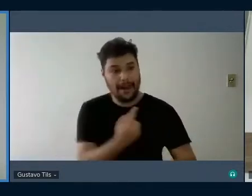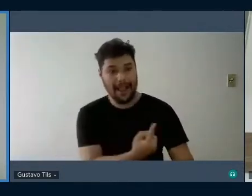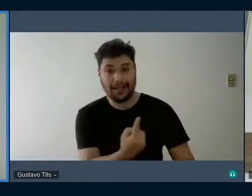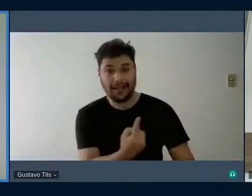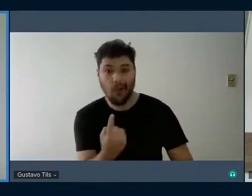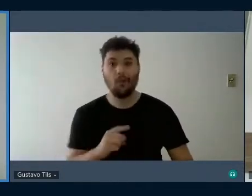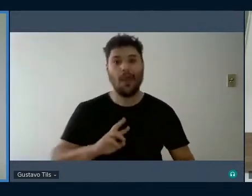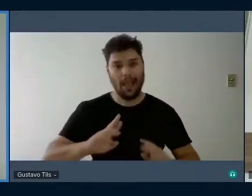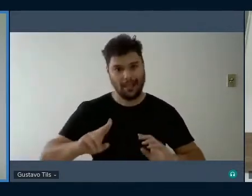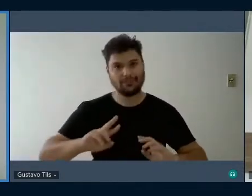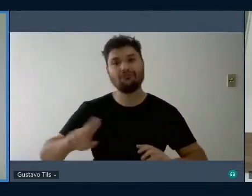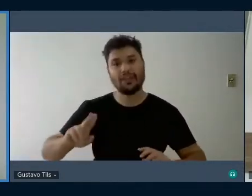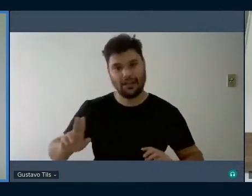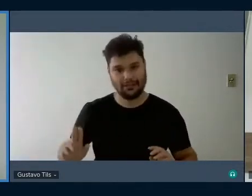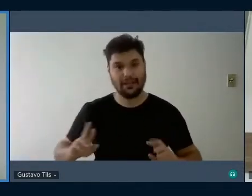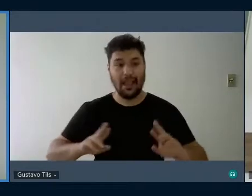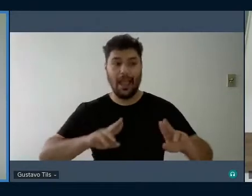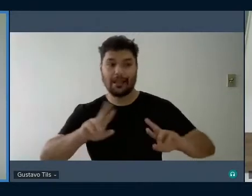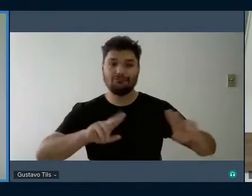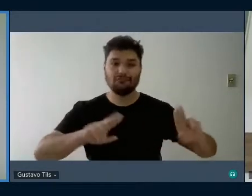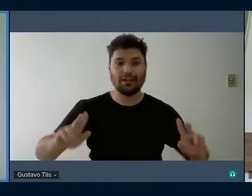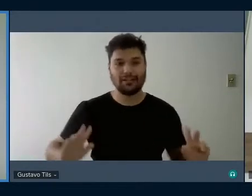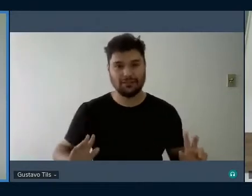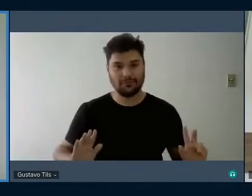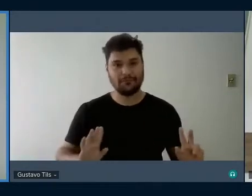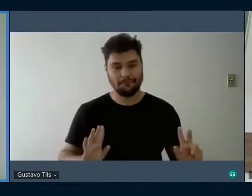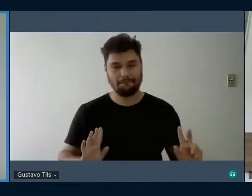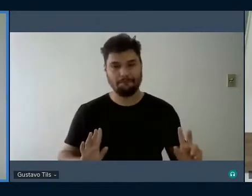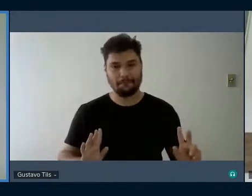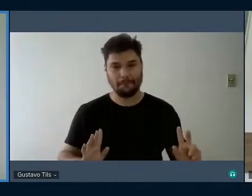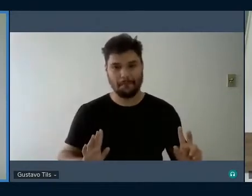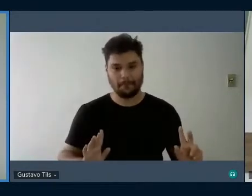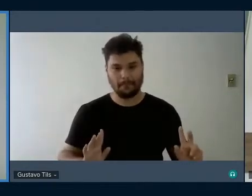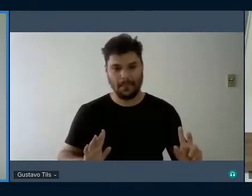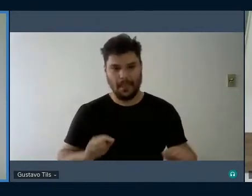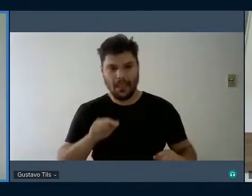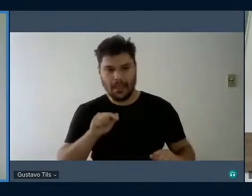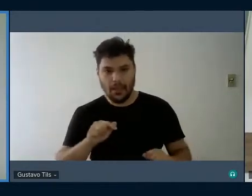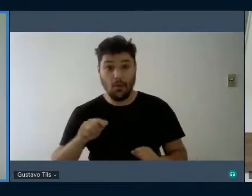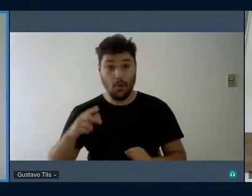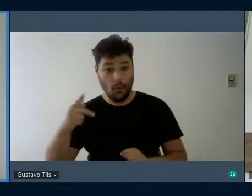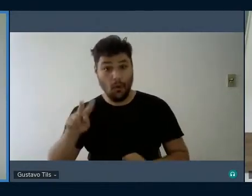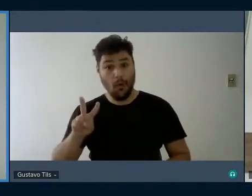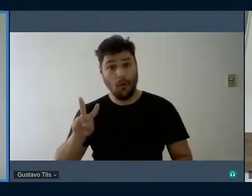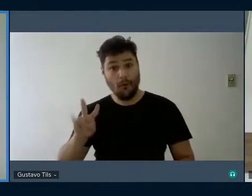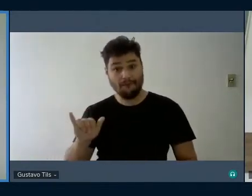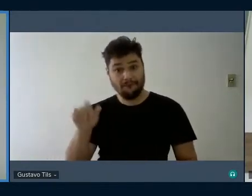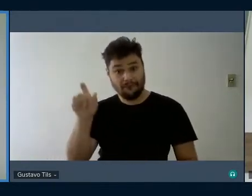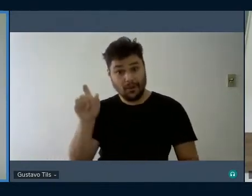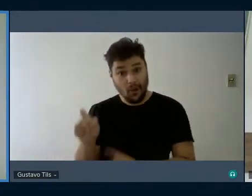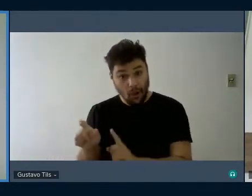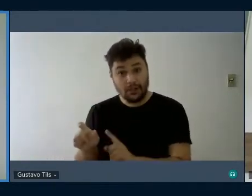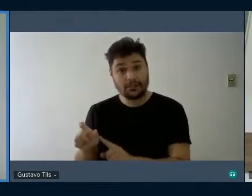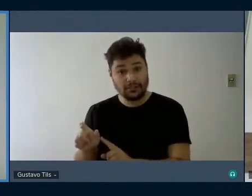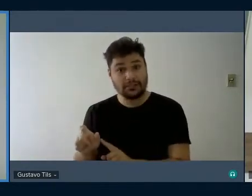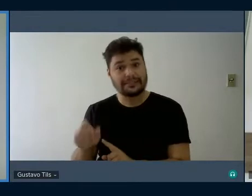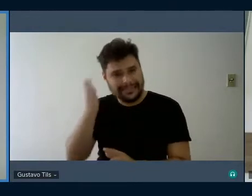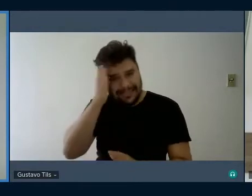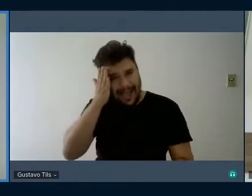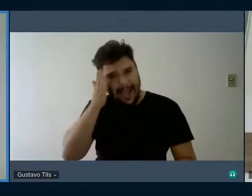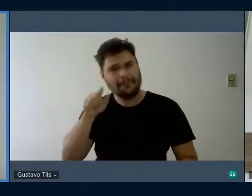a cada indivíduo social. E o bonito de seu método é o reconhecimento desse fato.